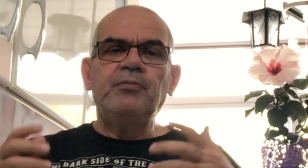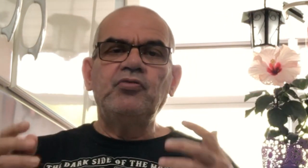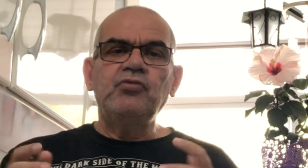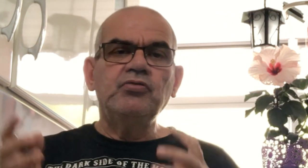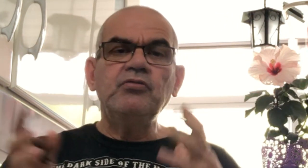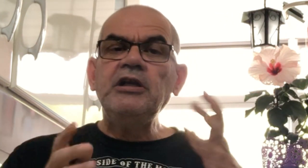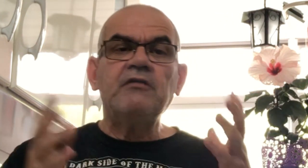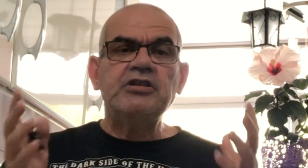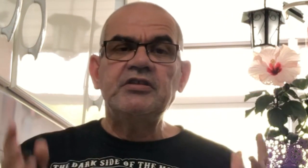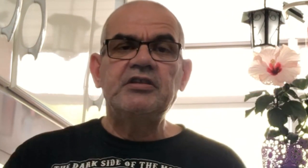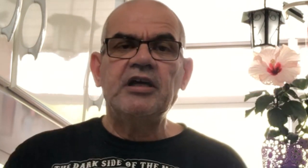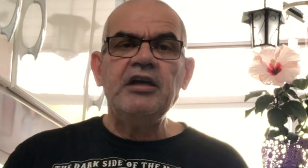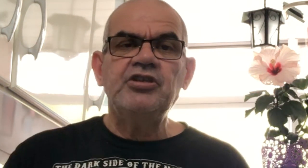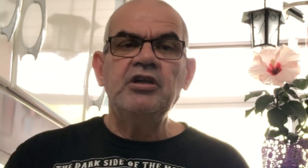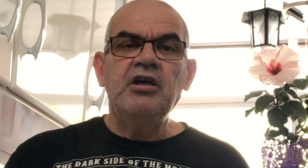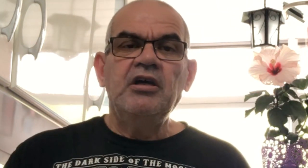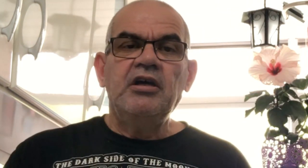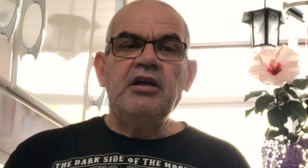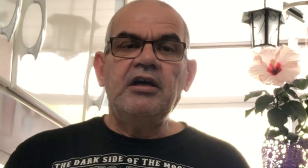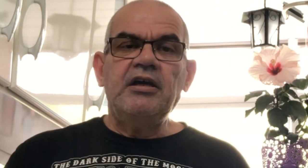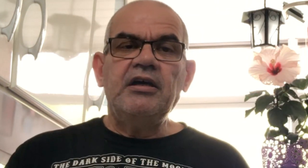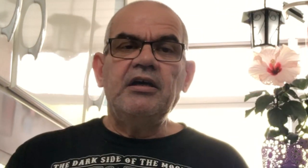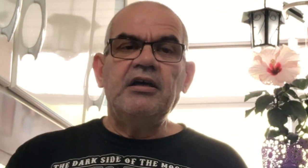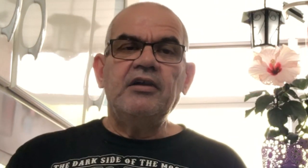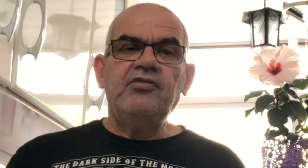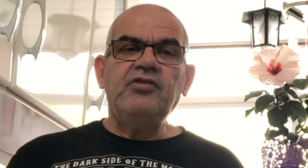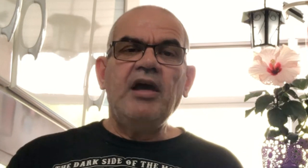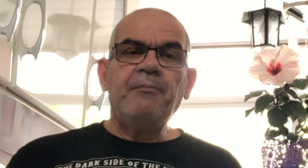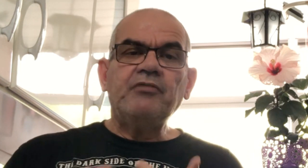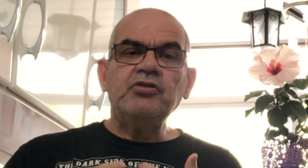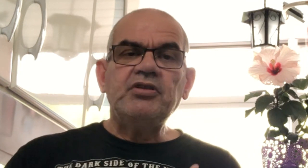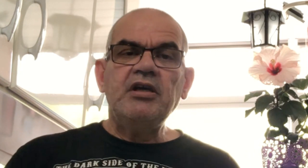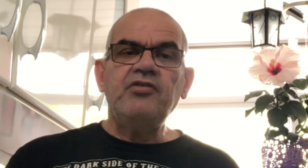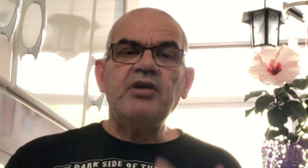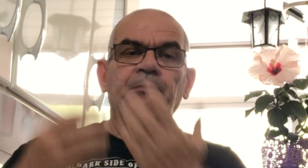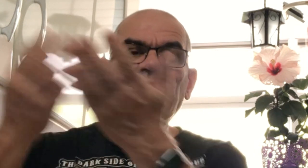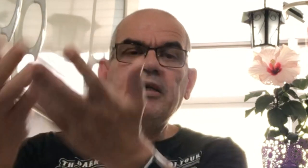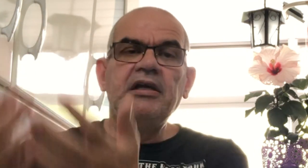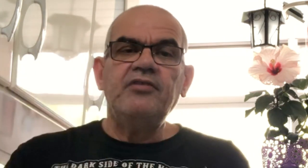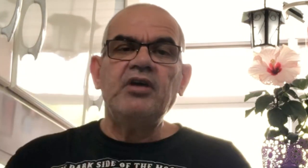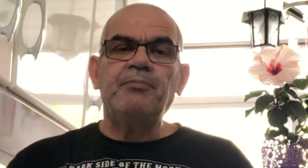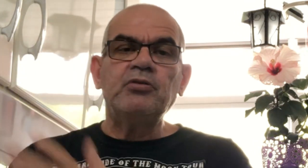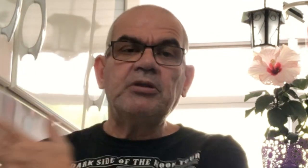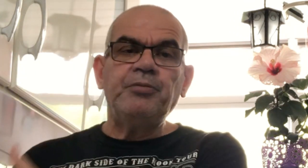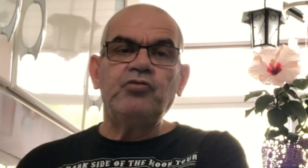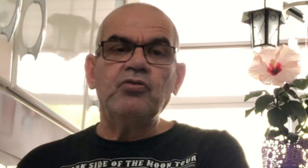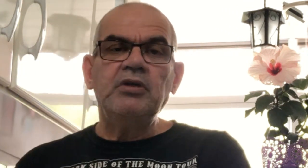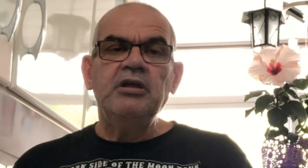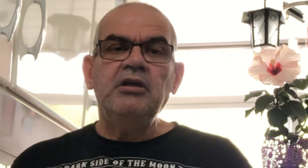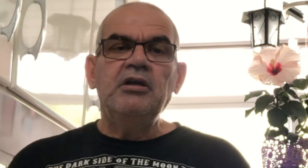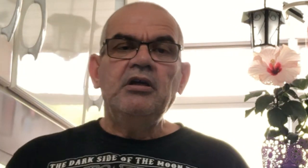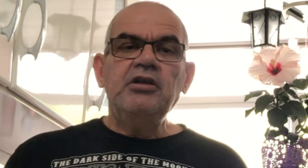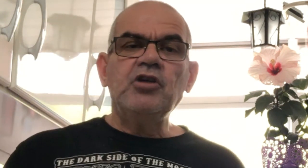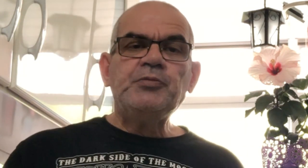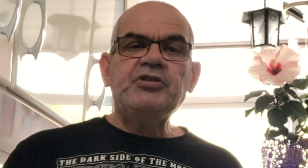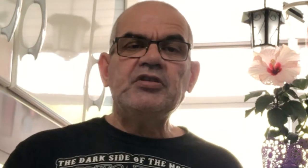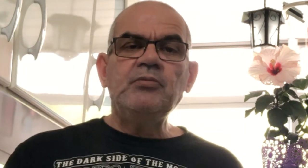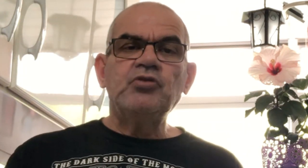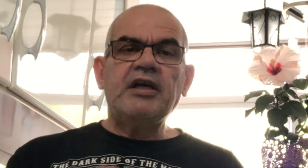para o surdo tudo em linguagem de sinais, se é para você, se é para ele, se é para outra pessoa e nós precisamos usar